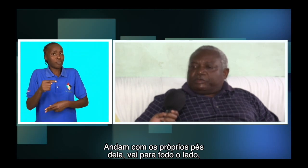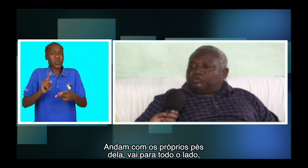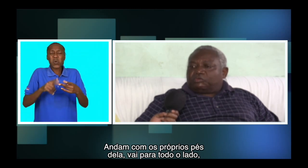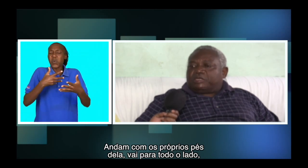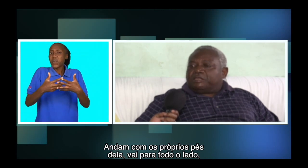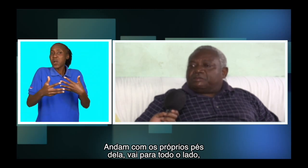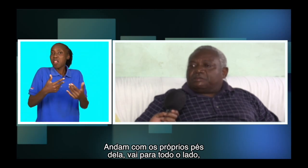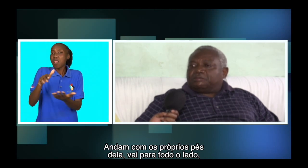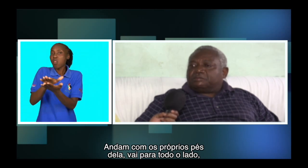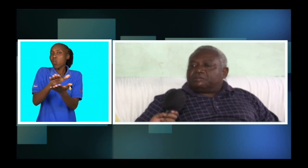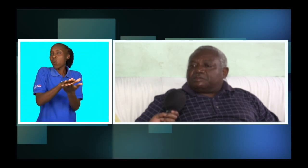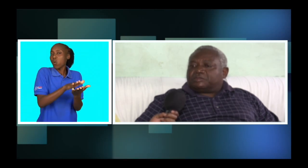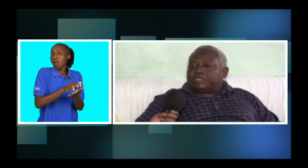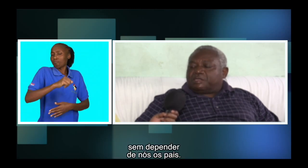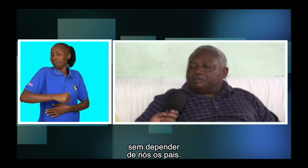para todo lado.